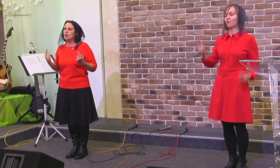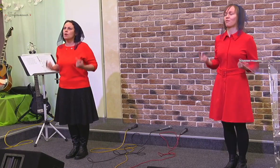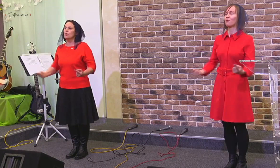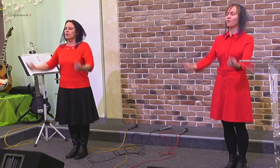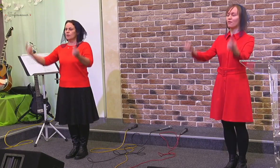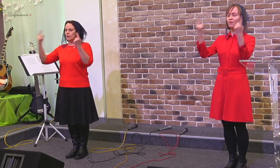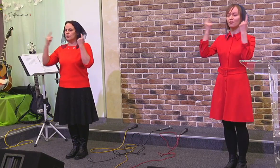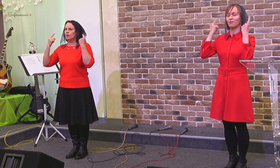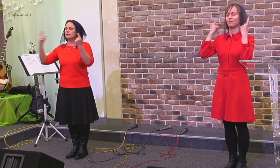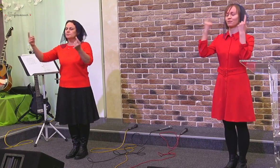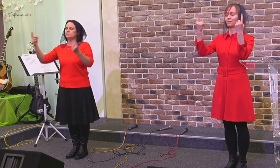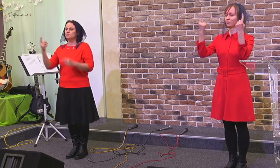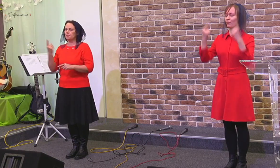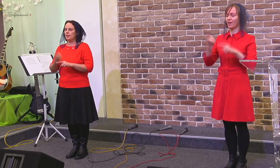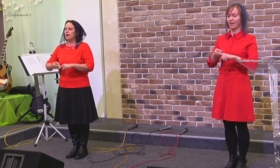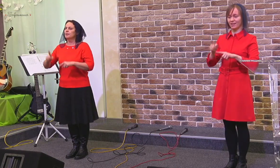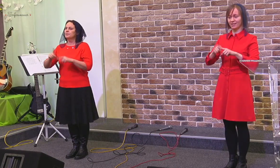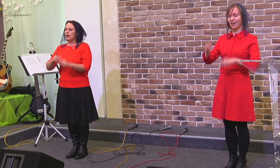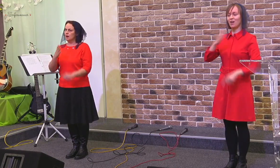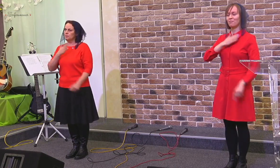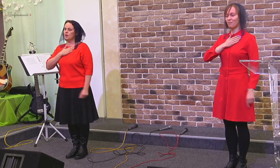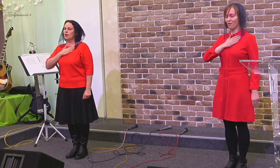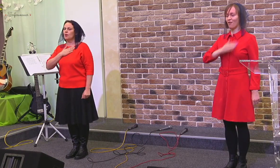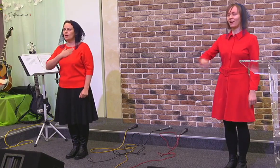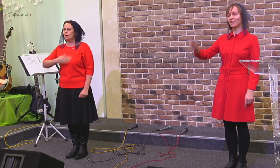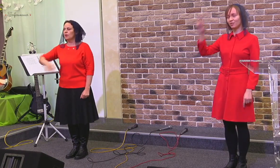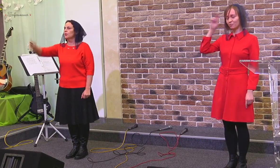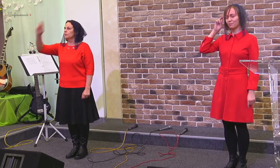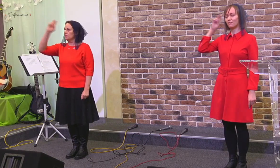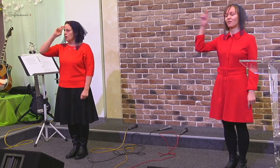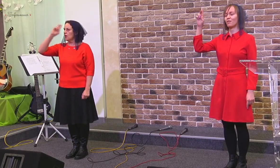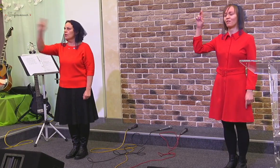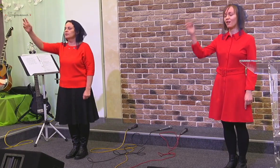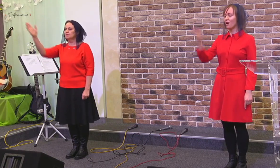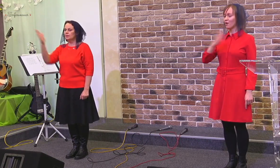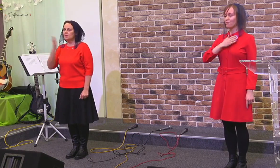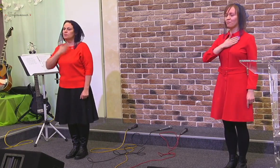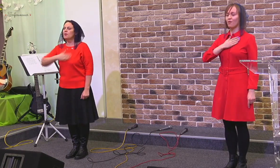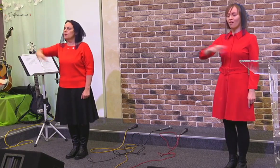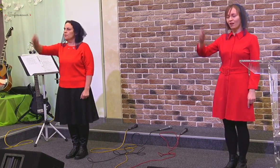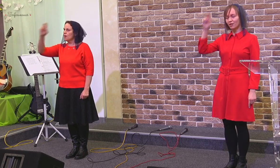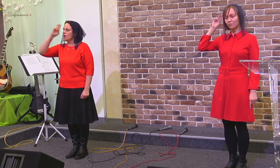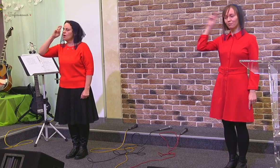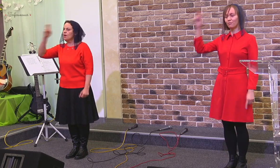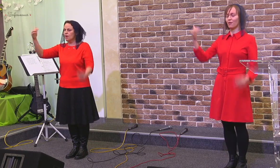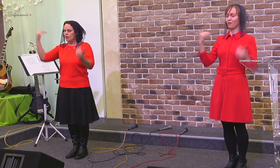Это мой Бог, мой Бог